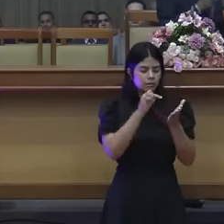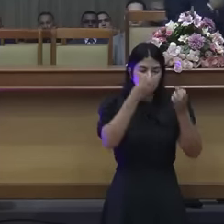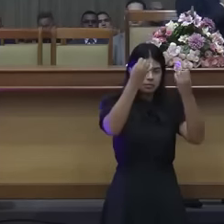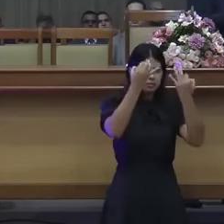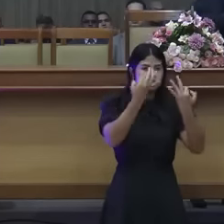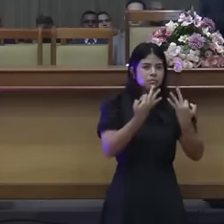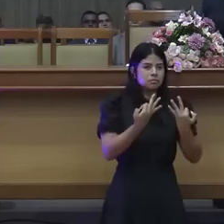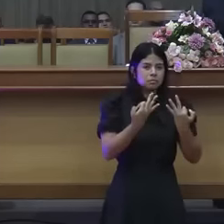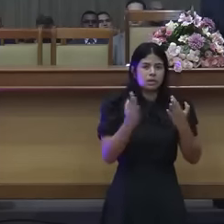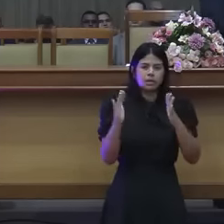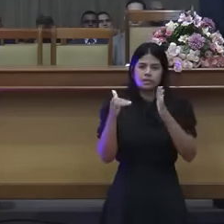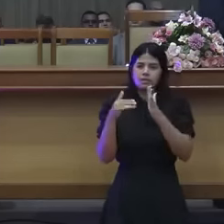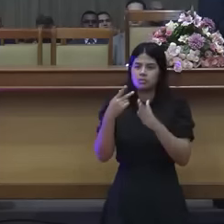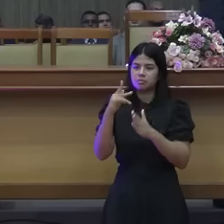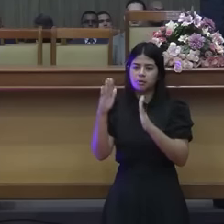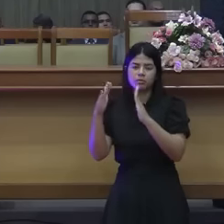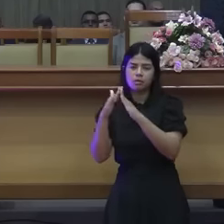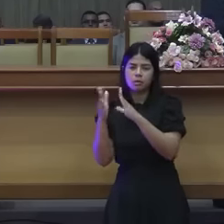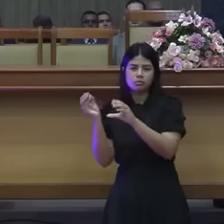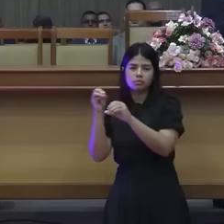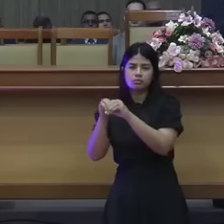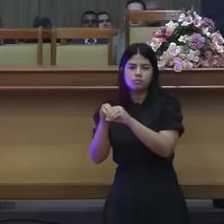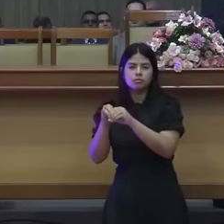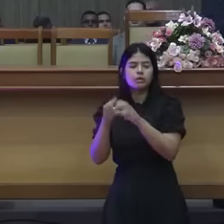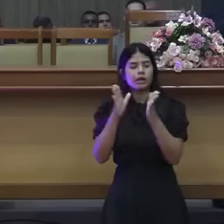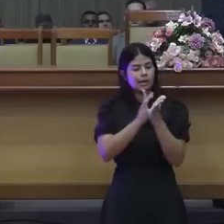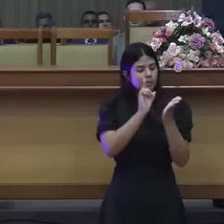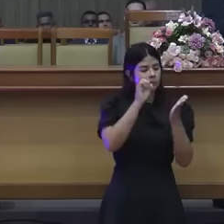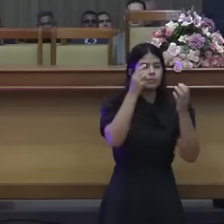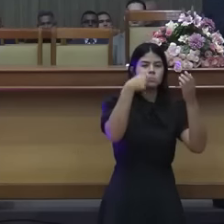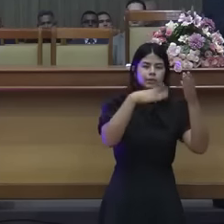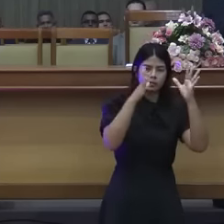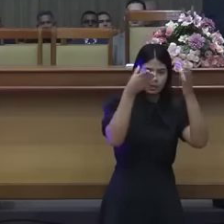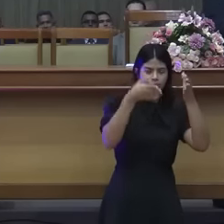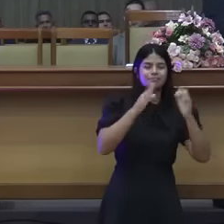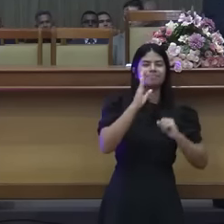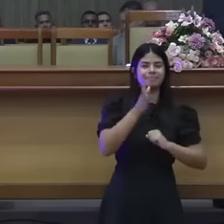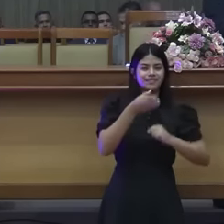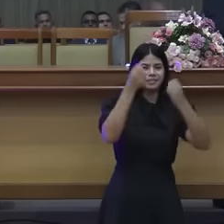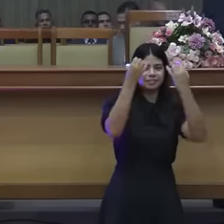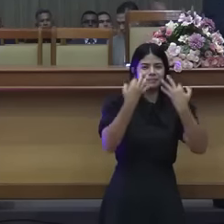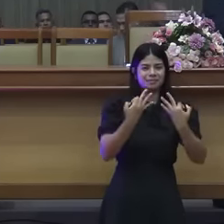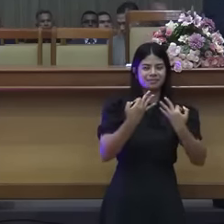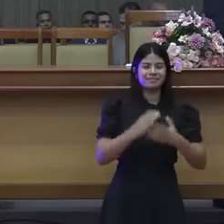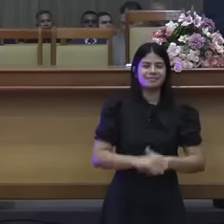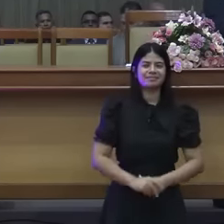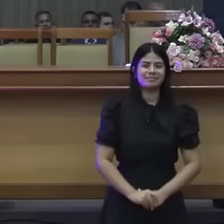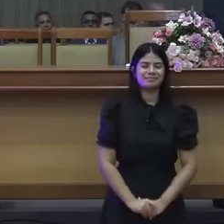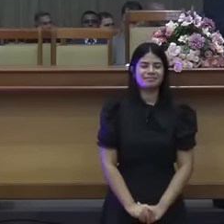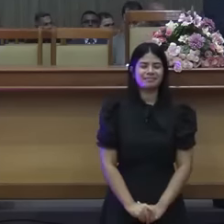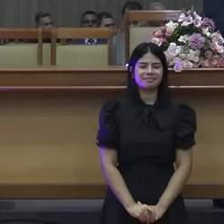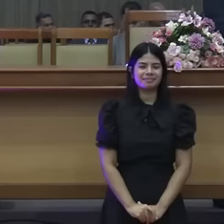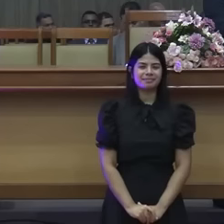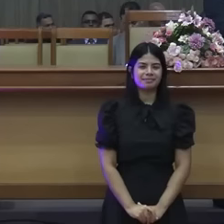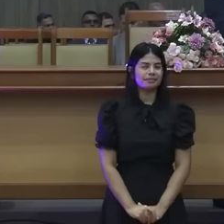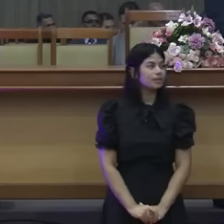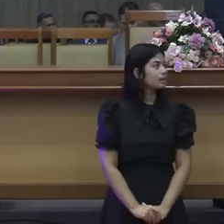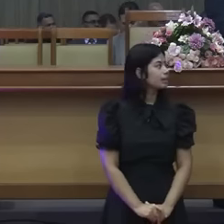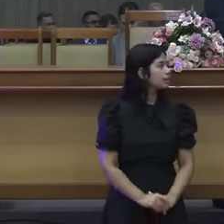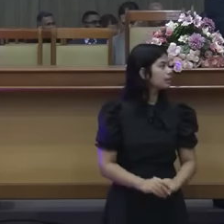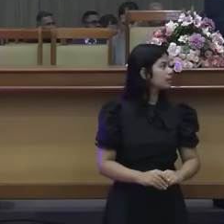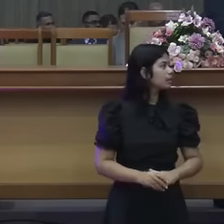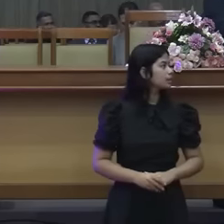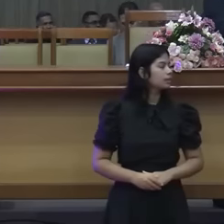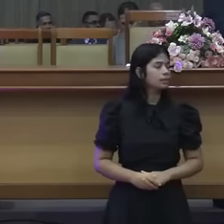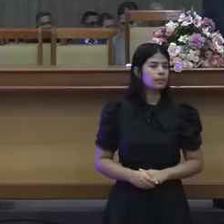Pastor, me veja aí, se não me foge da memória, porque foi agorinha, vê se é 23, 14, de Deuteronômio, vê aí. Só para